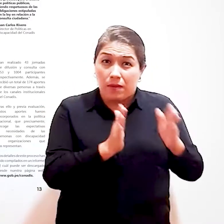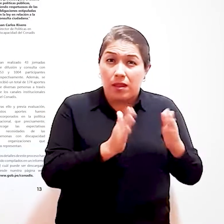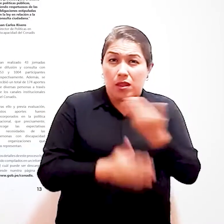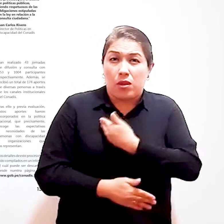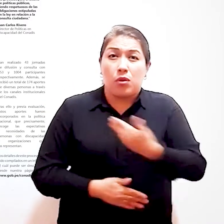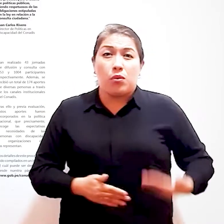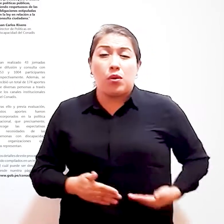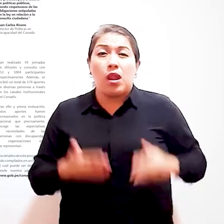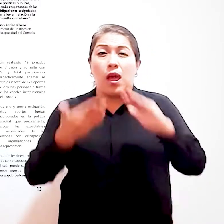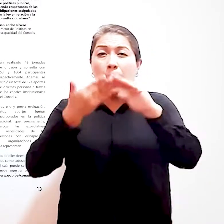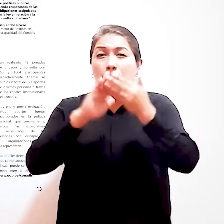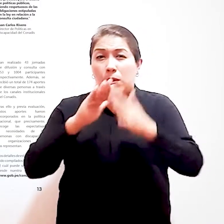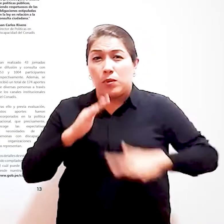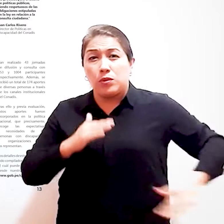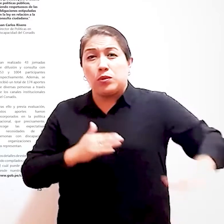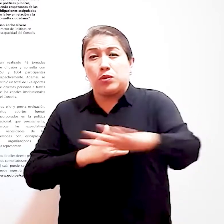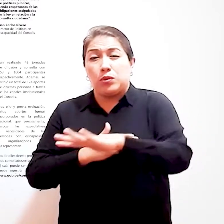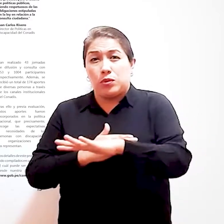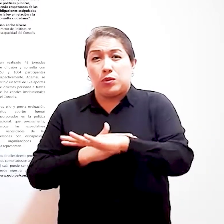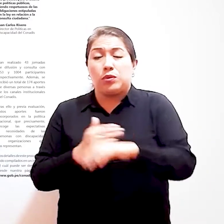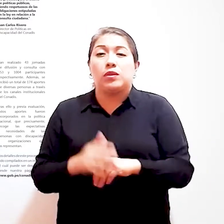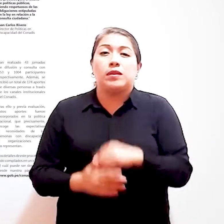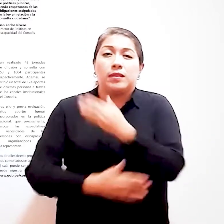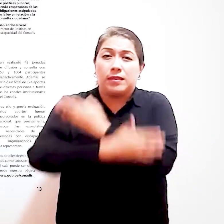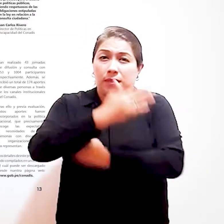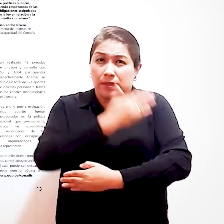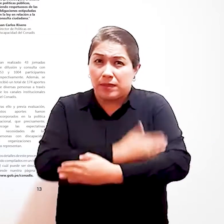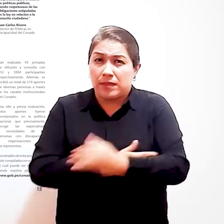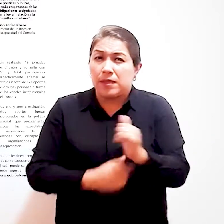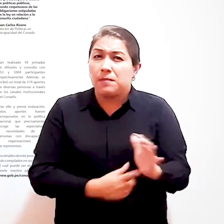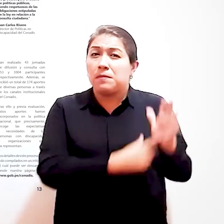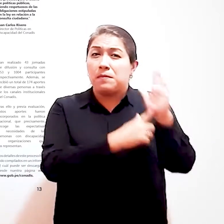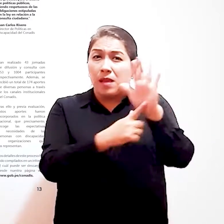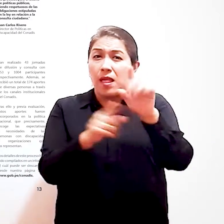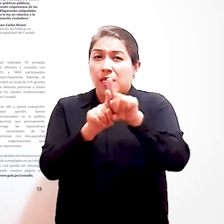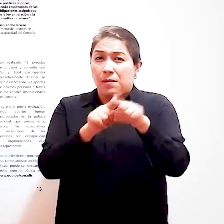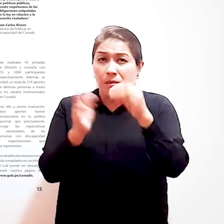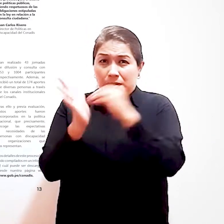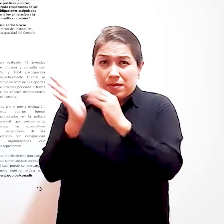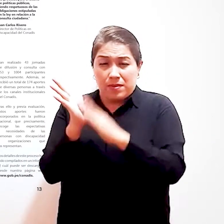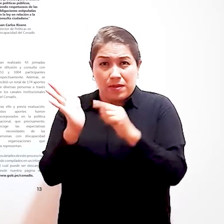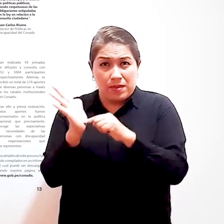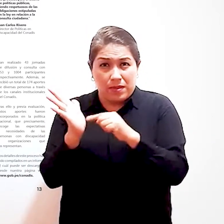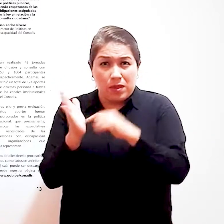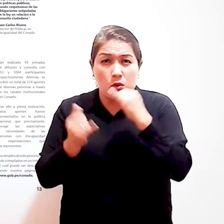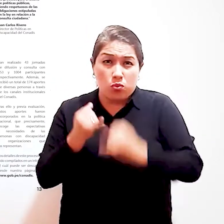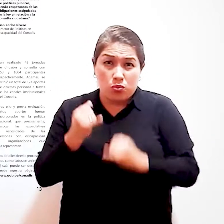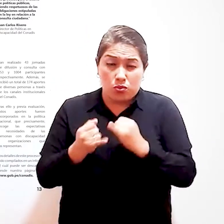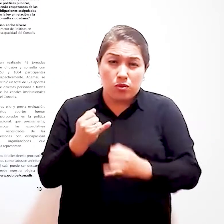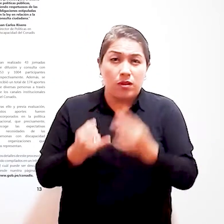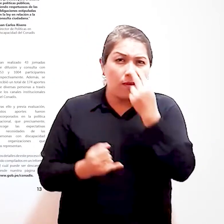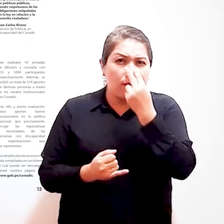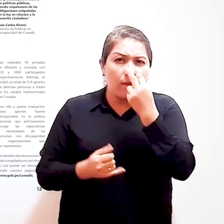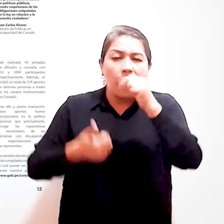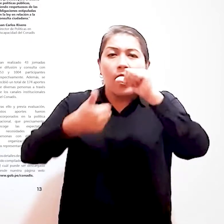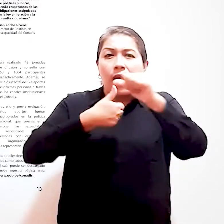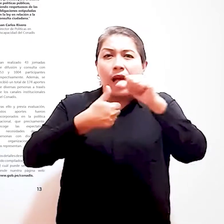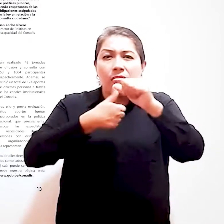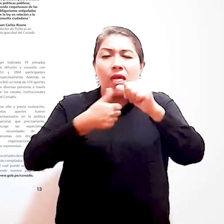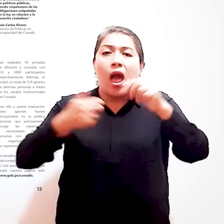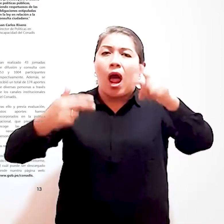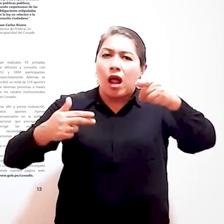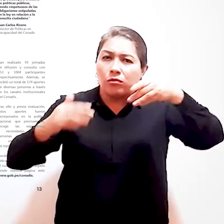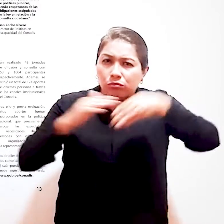niveles de gobierno la población con discapacidad y representantes de las organizaciones de estas últimas a través de canales de